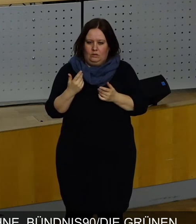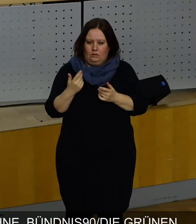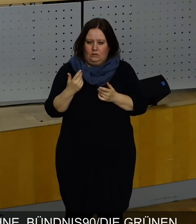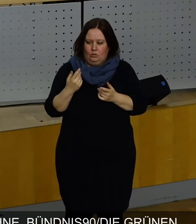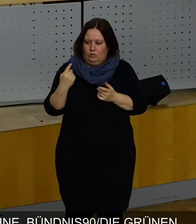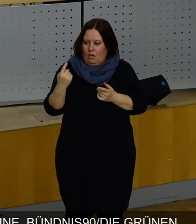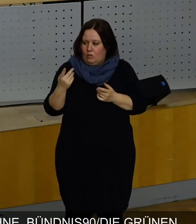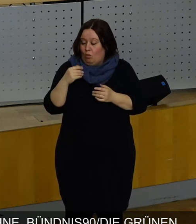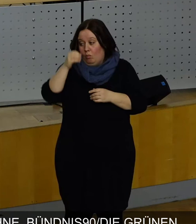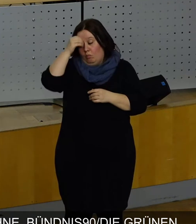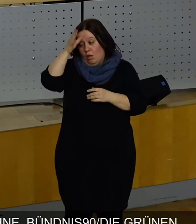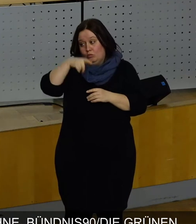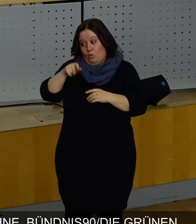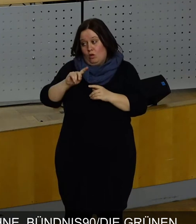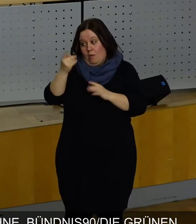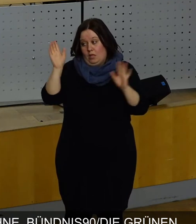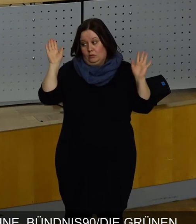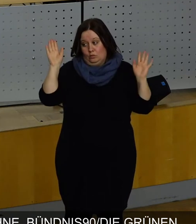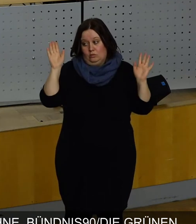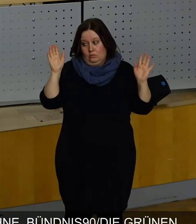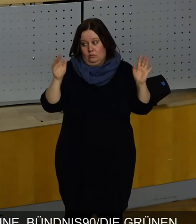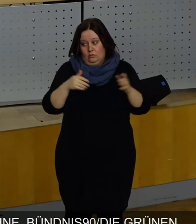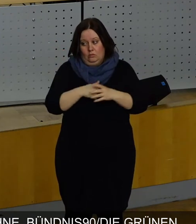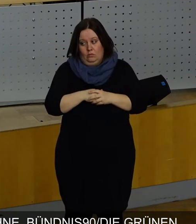Sie haben als Bildungsbürgermeister gerade gesagt.